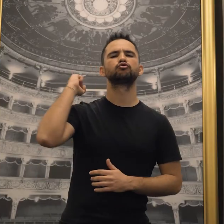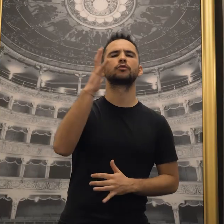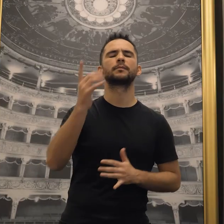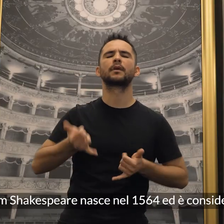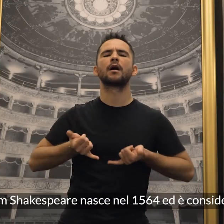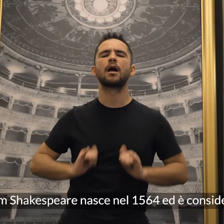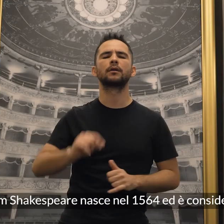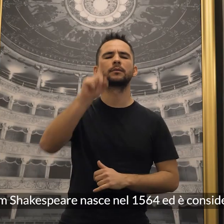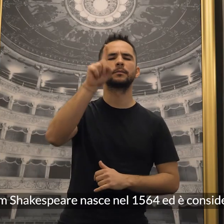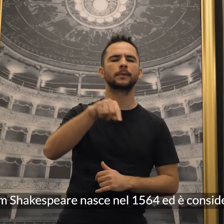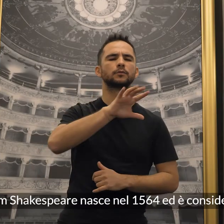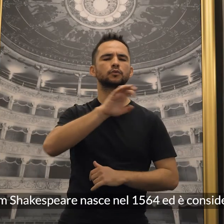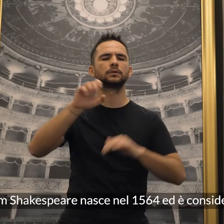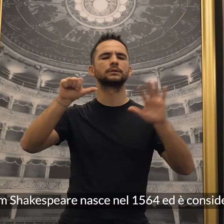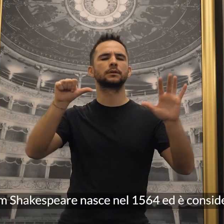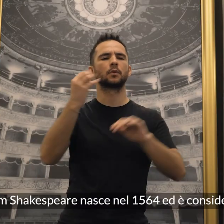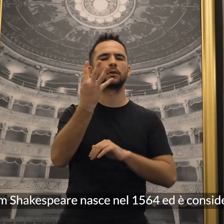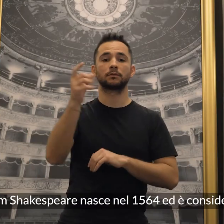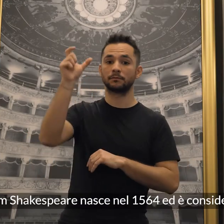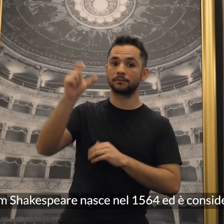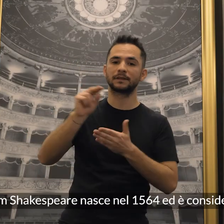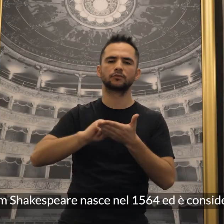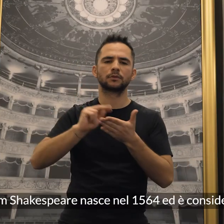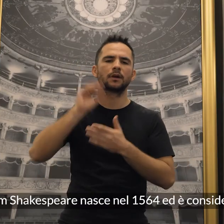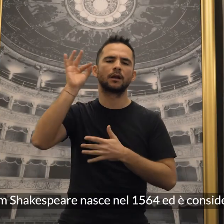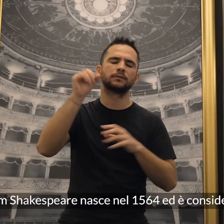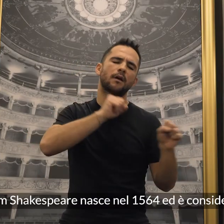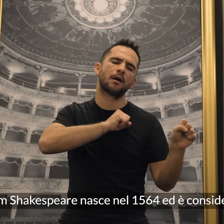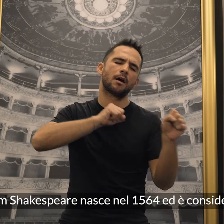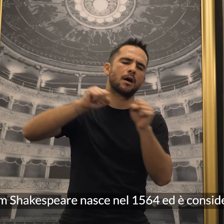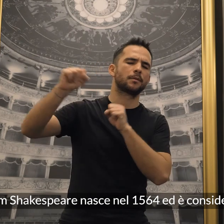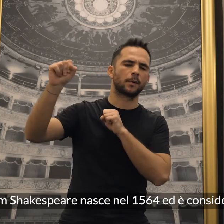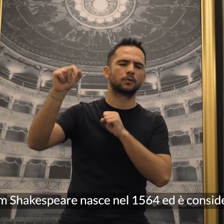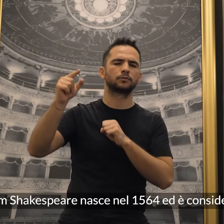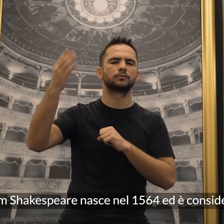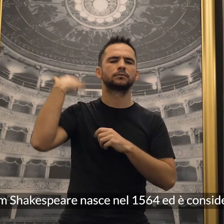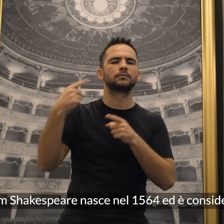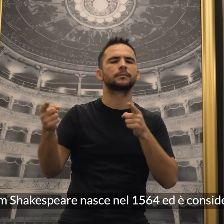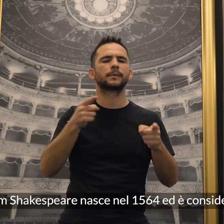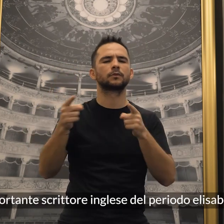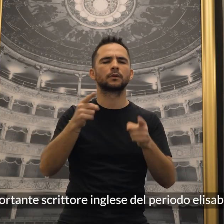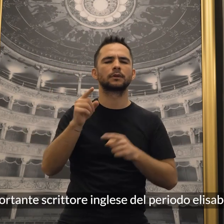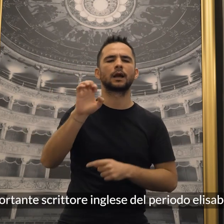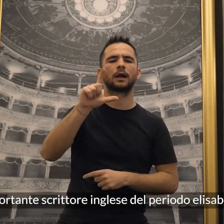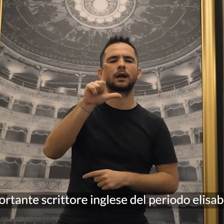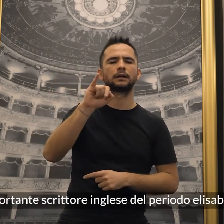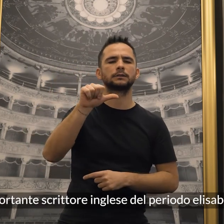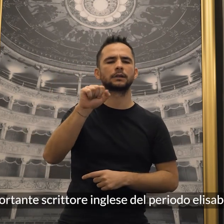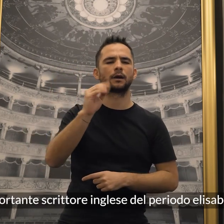William Shakespeare nasce nel 1564 ed è considerato il più importante scrittore